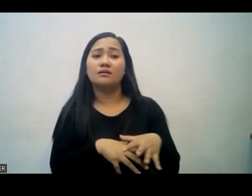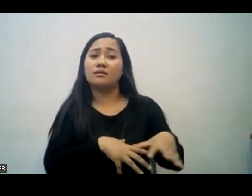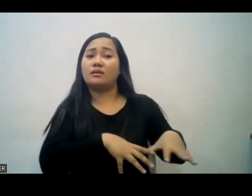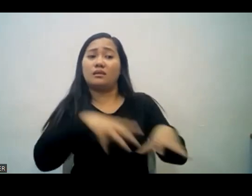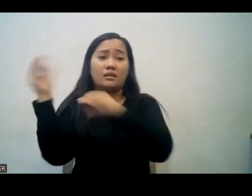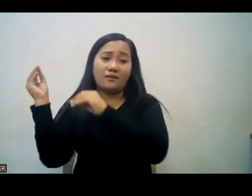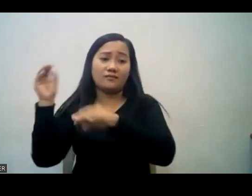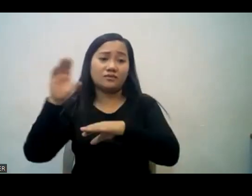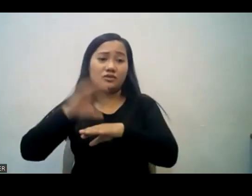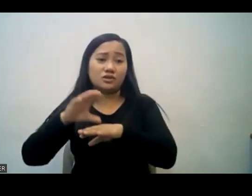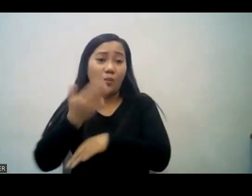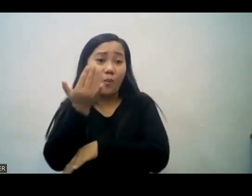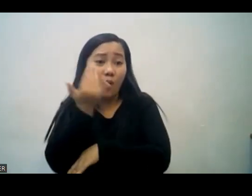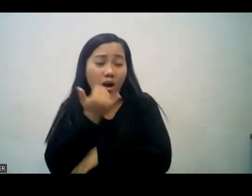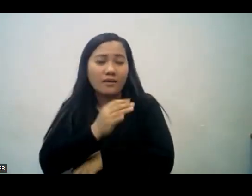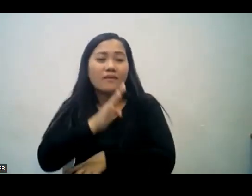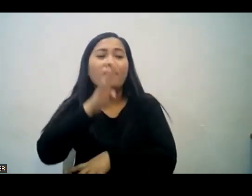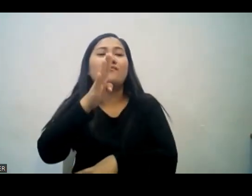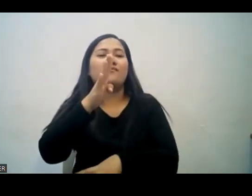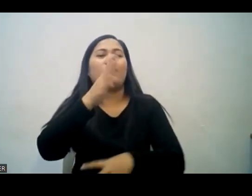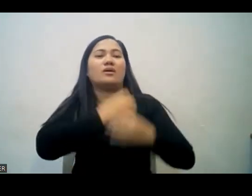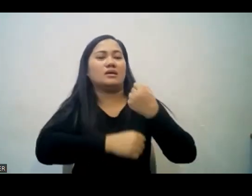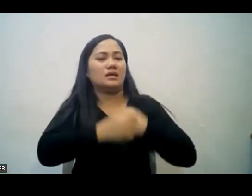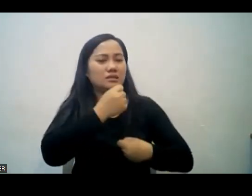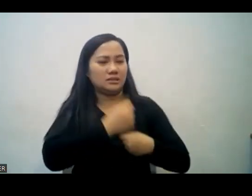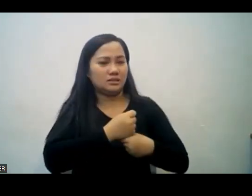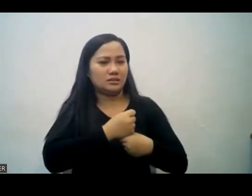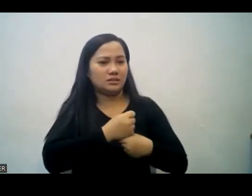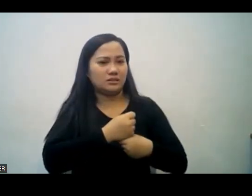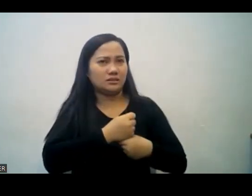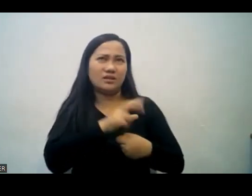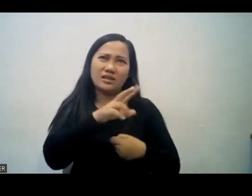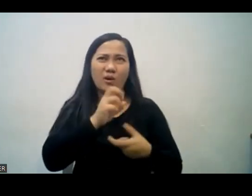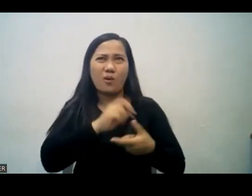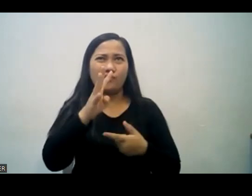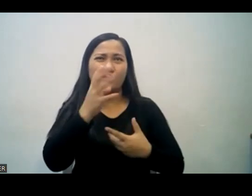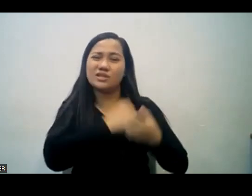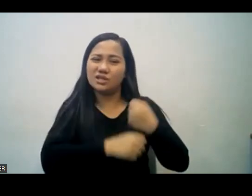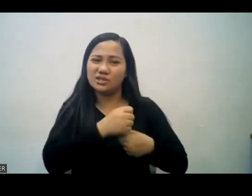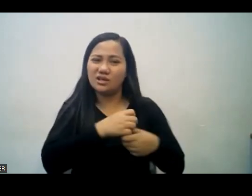kaya yung sister po na ito ay umalis po sa church sa loob ng tatlo o apat na taon.